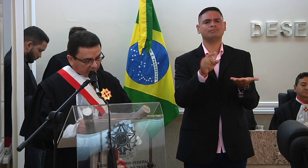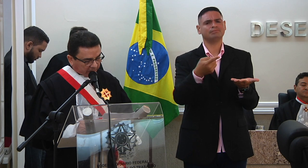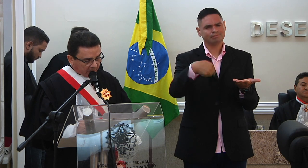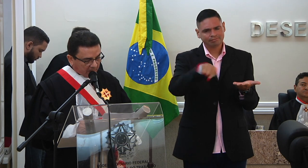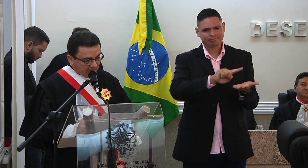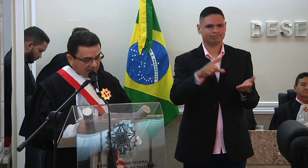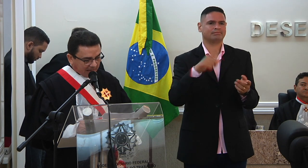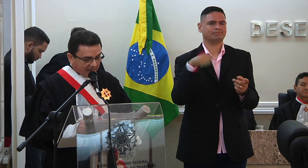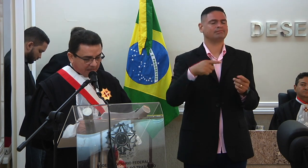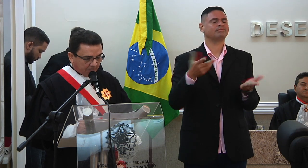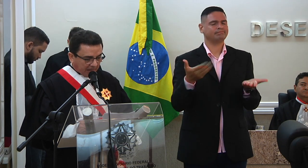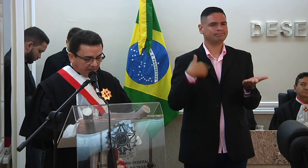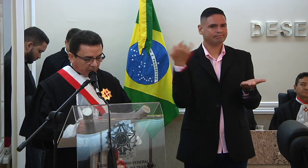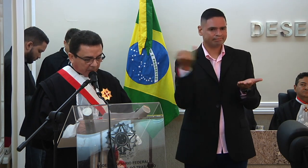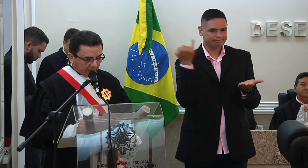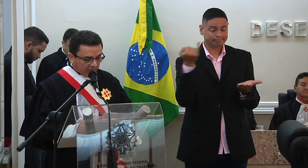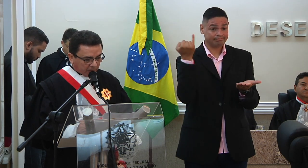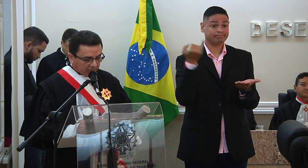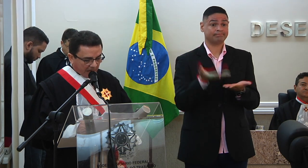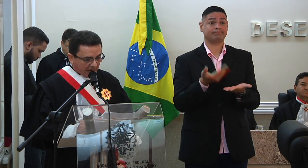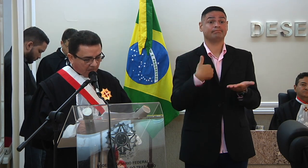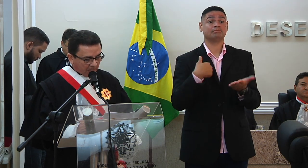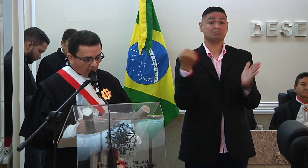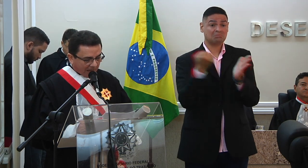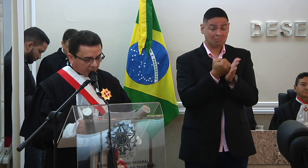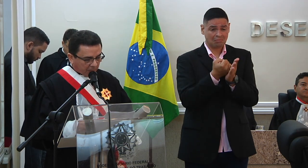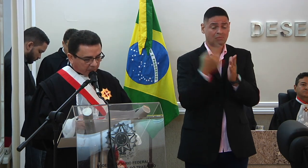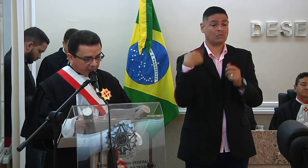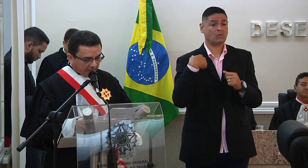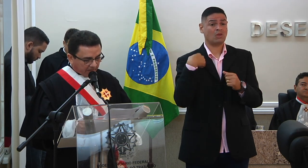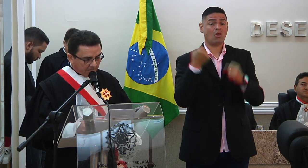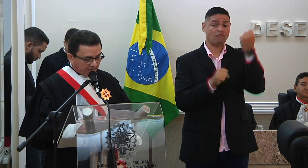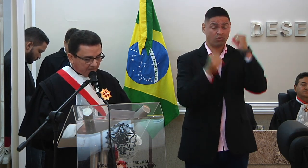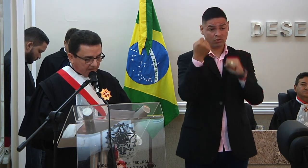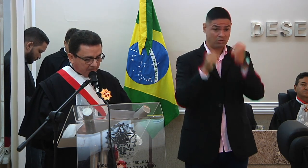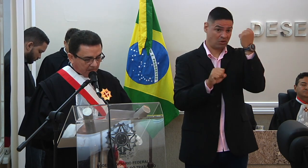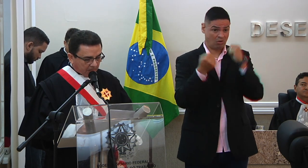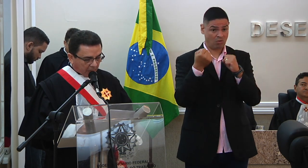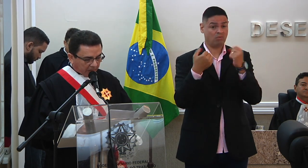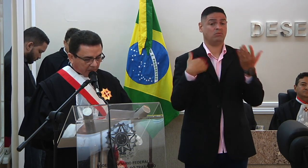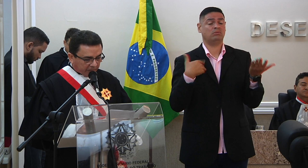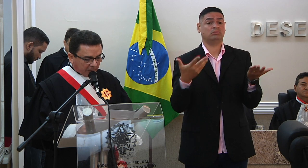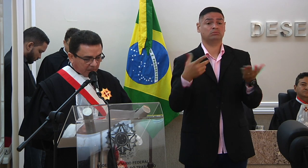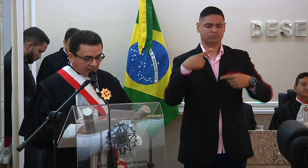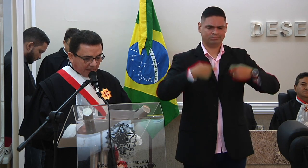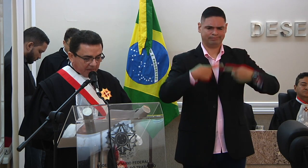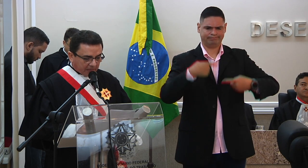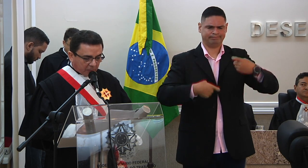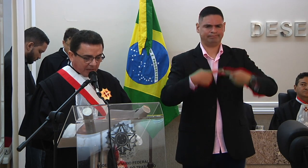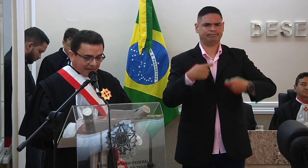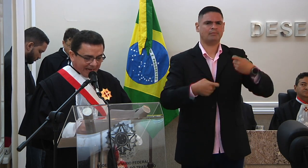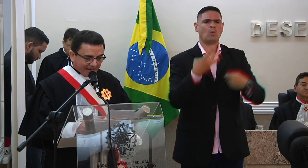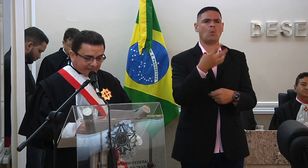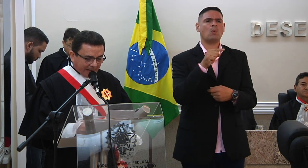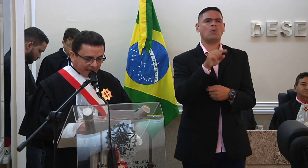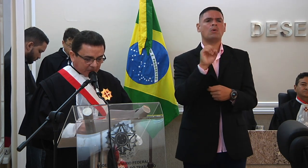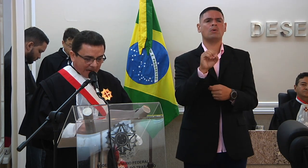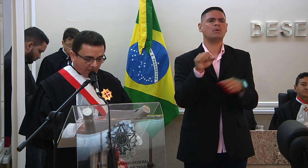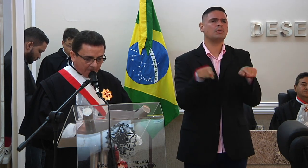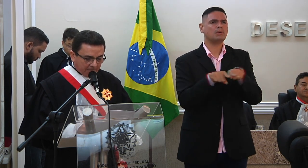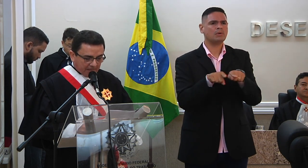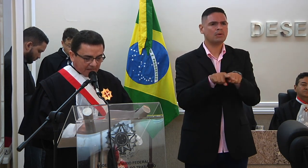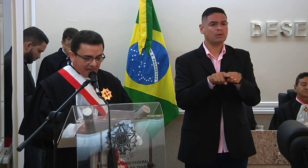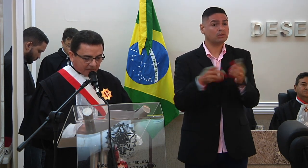protagonistas marcada pela revolução industrial 4.0 por exigir o incremento de carga